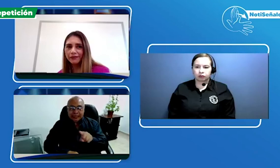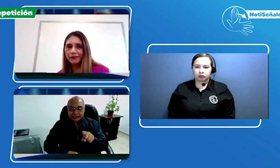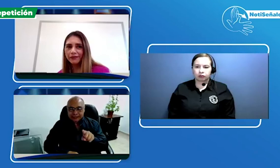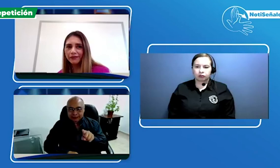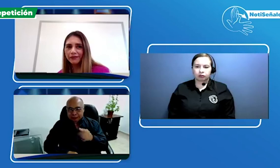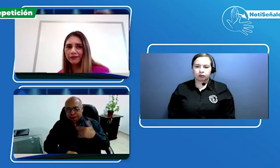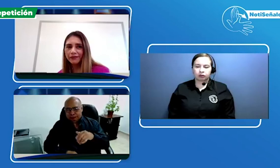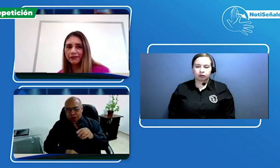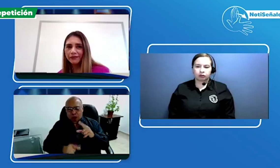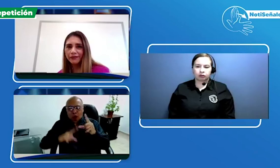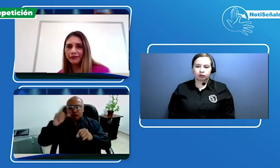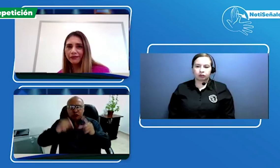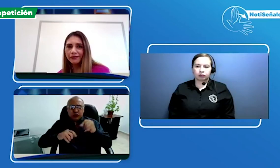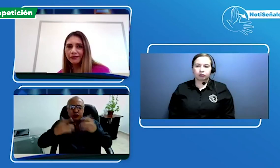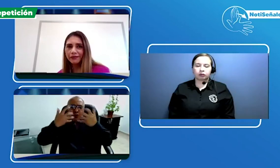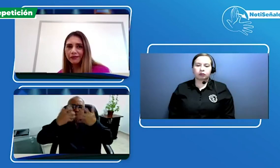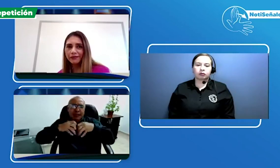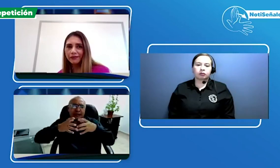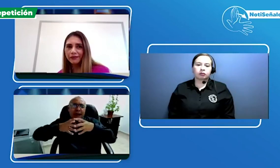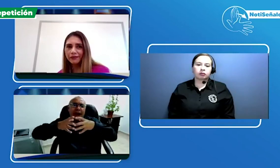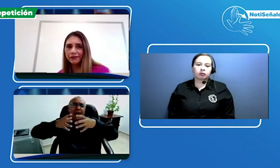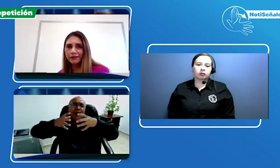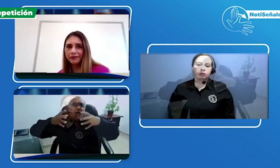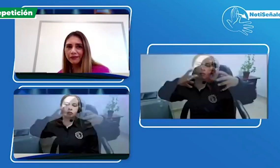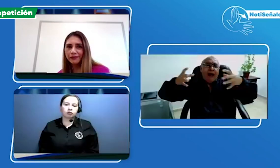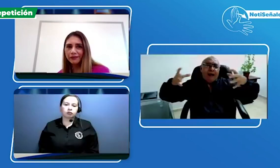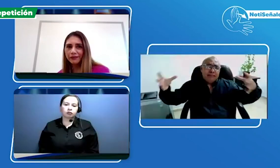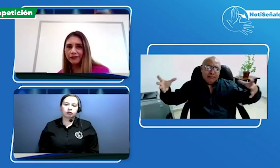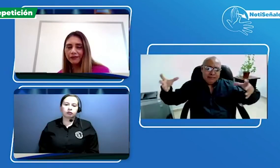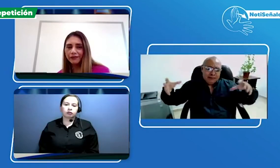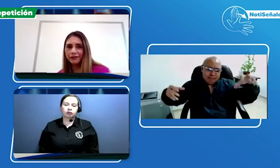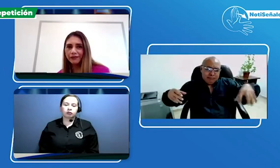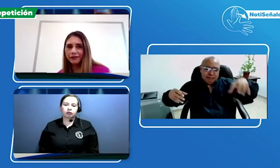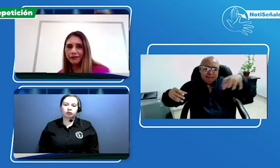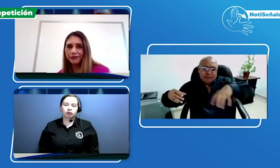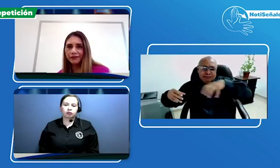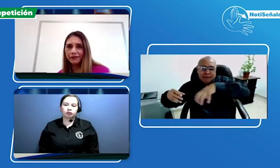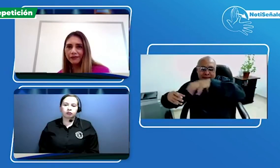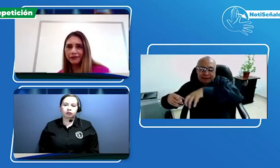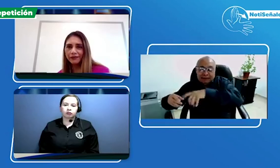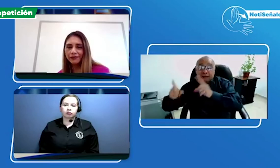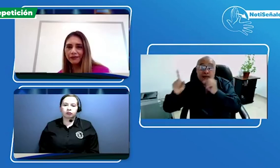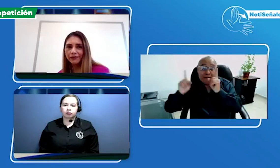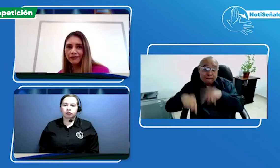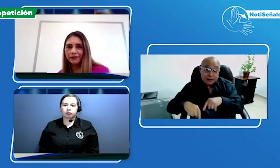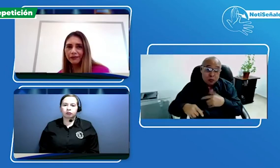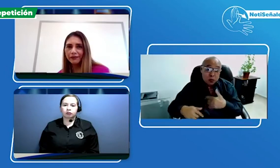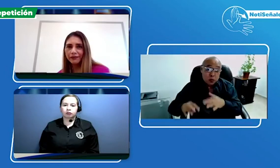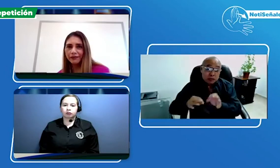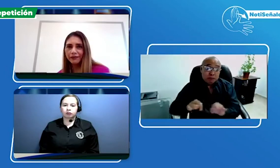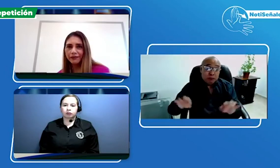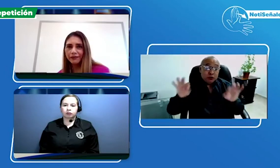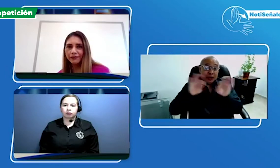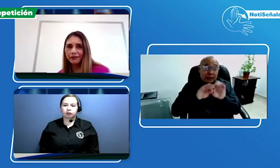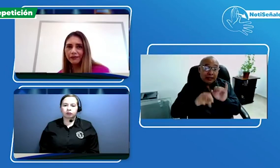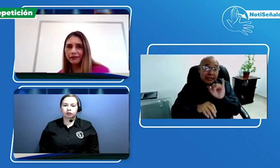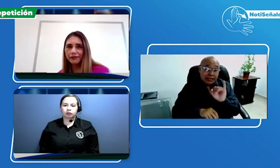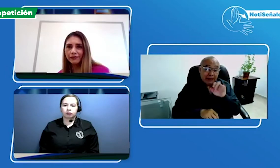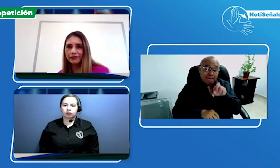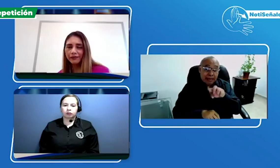nosotros a col subsidio IPS nosotros sabemos que col subsidio es una entidad enorme esta caja de compensación